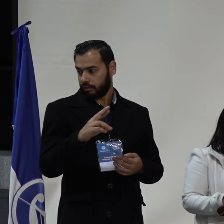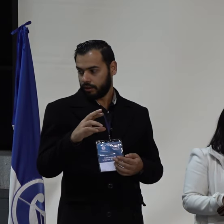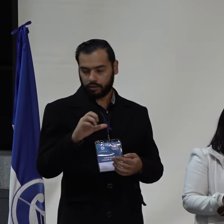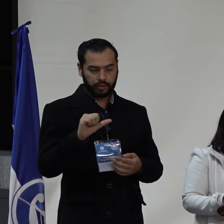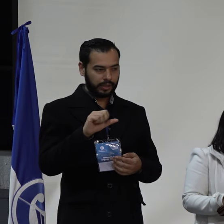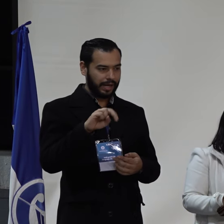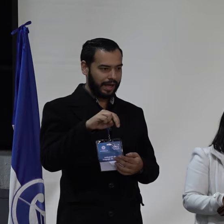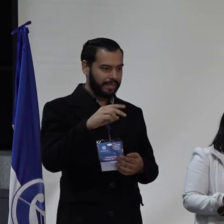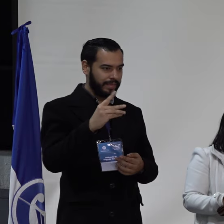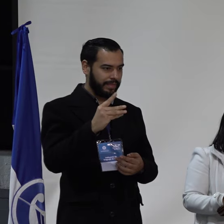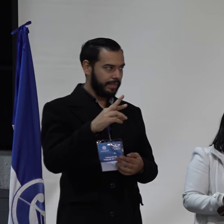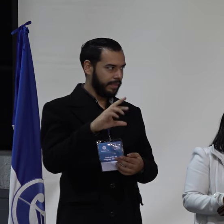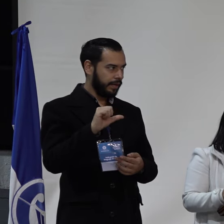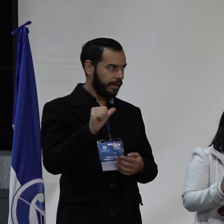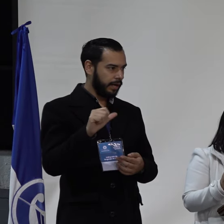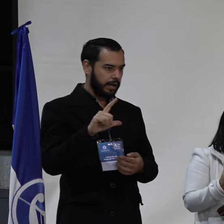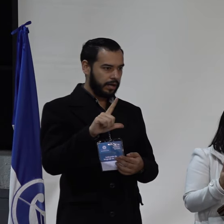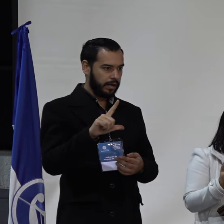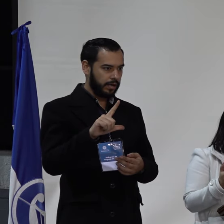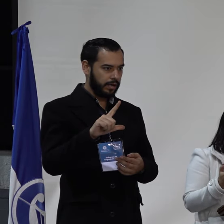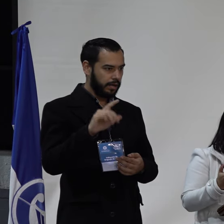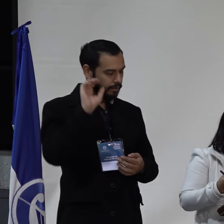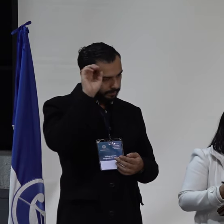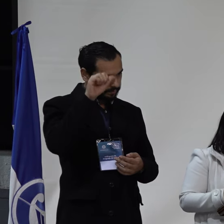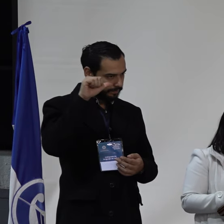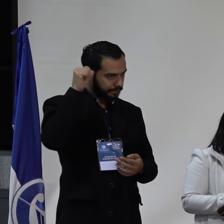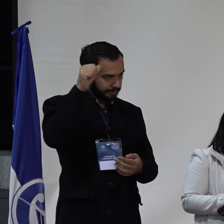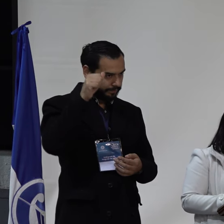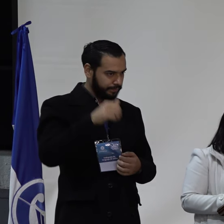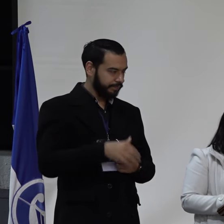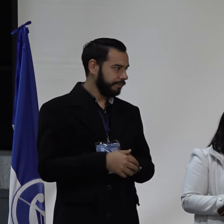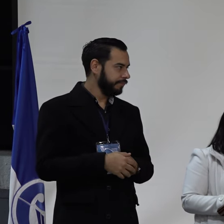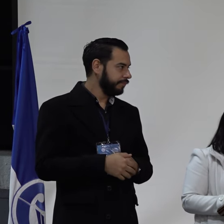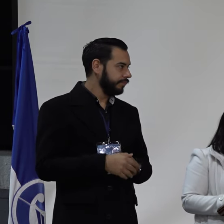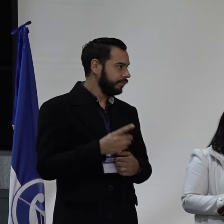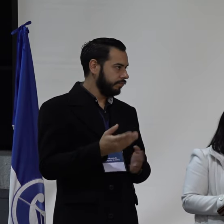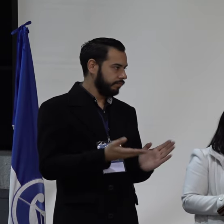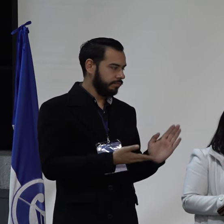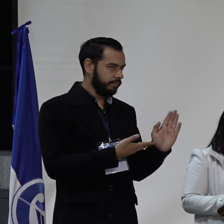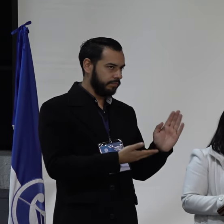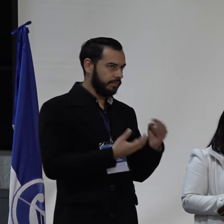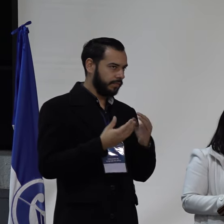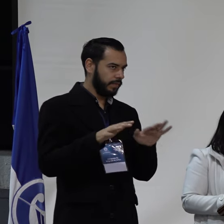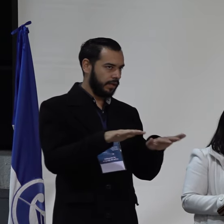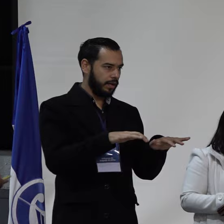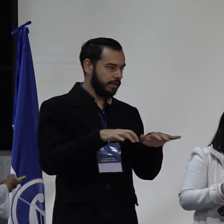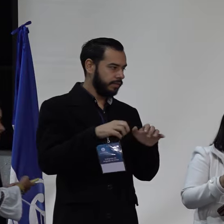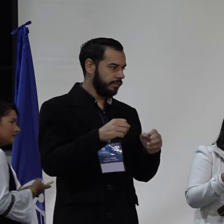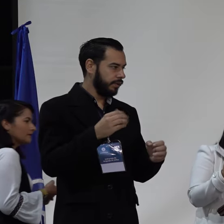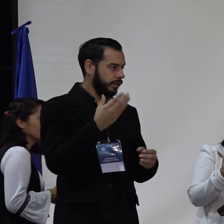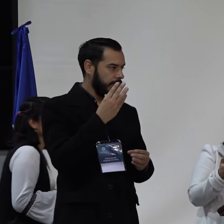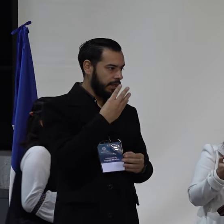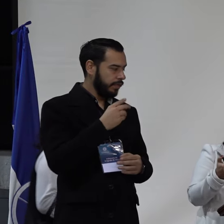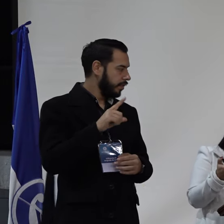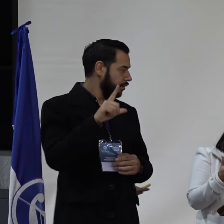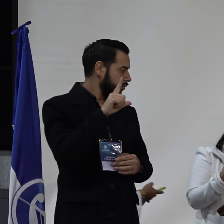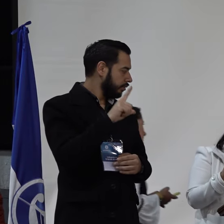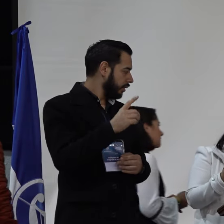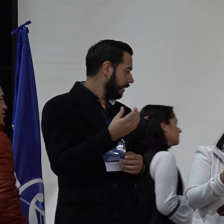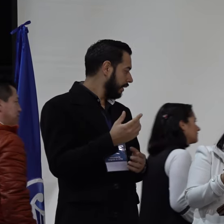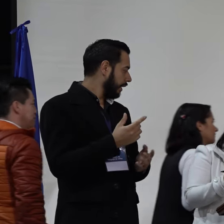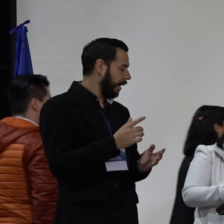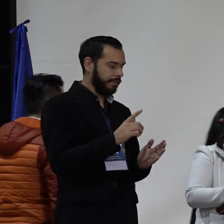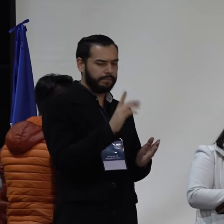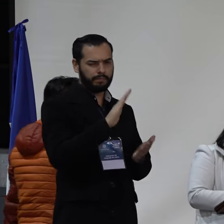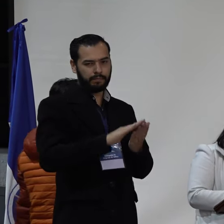Inés Méndez La Torre, para que realice su postulación y presentación ante la Asamblea Nacional de Egresados. Lista